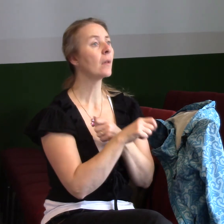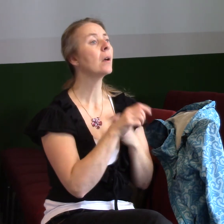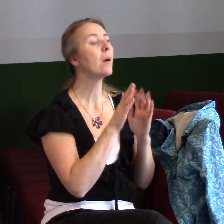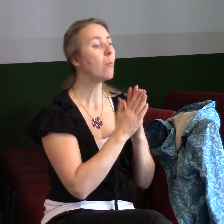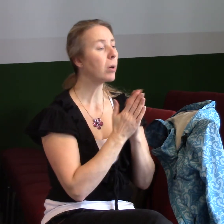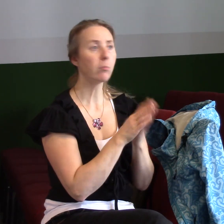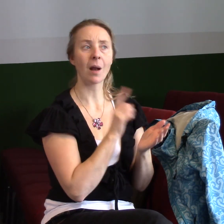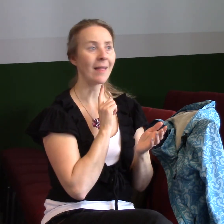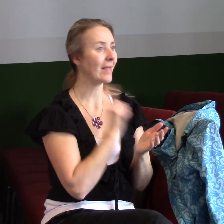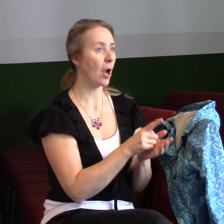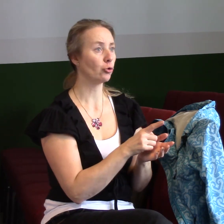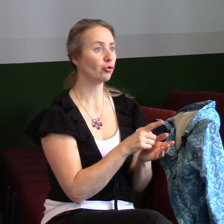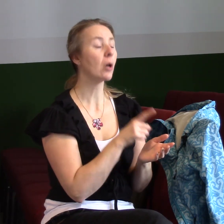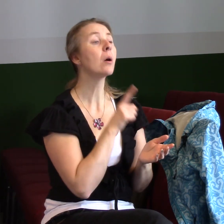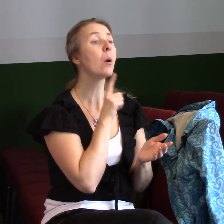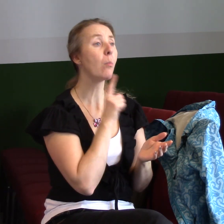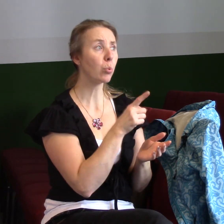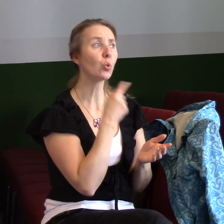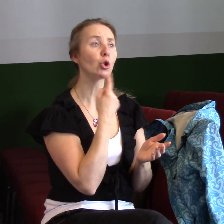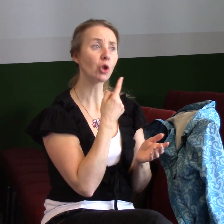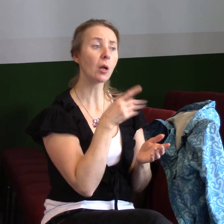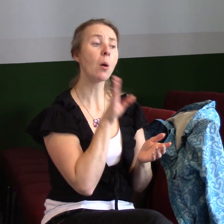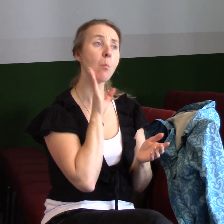aby tobě, který jsi zotročený, řekl, buď svobodný.